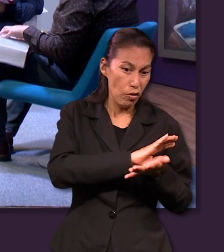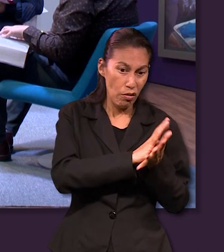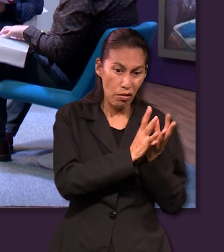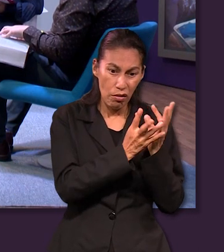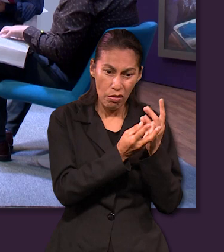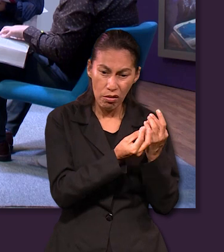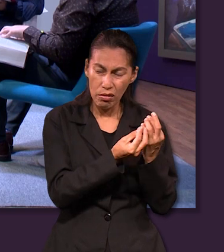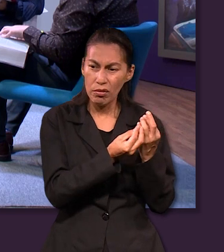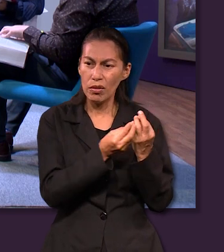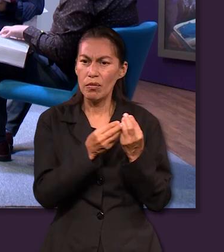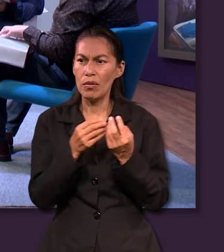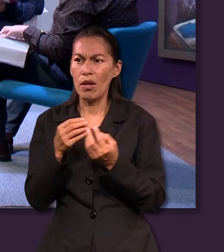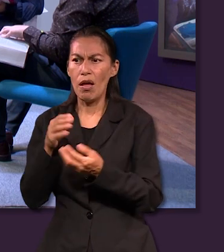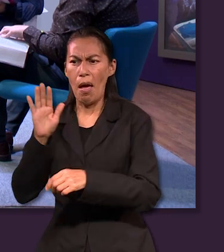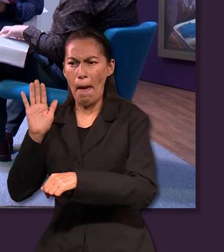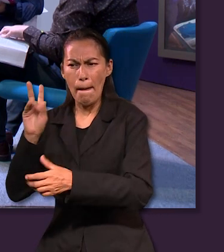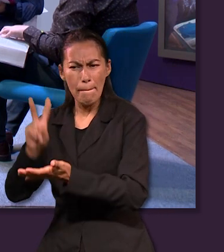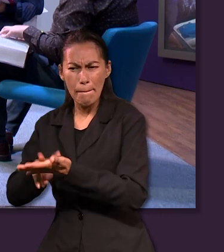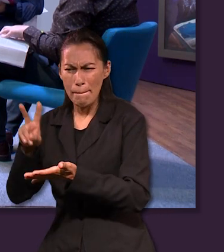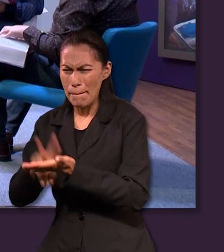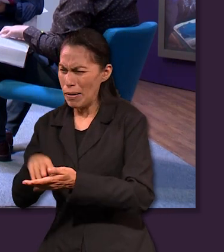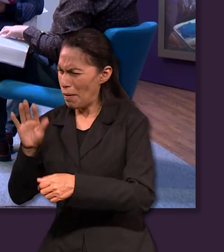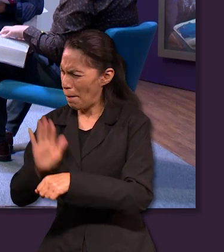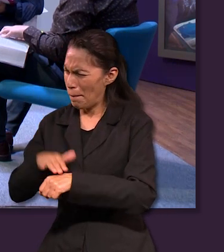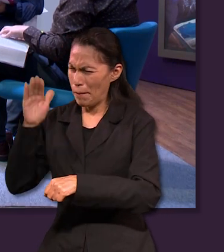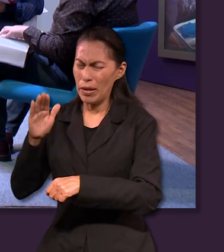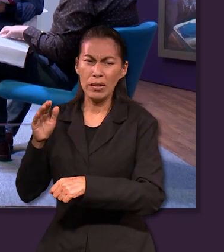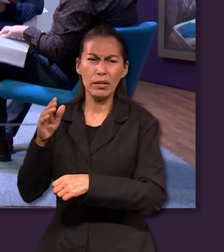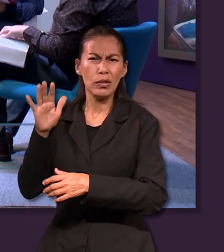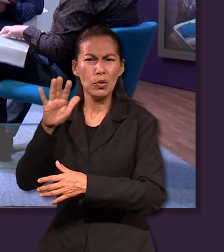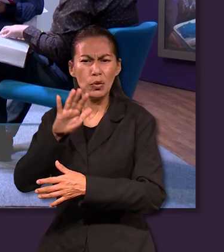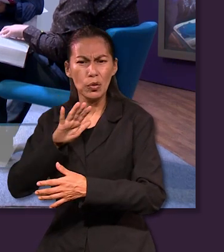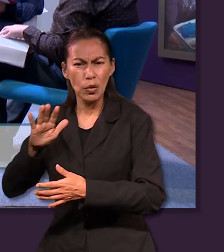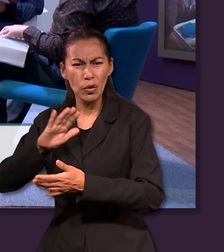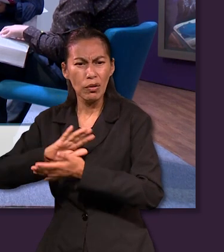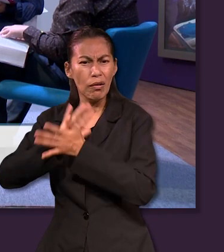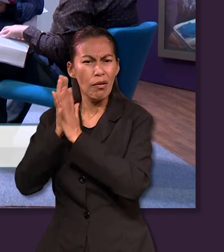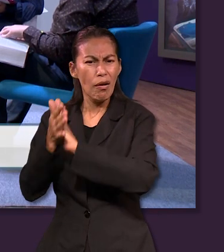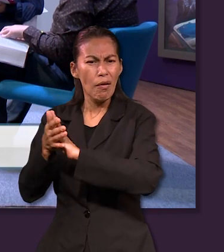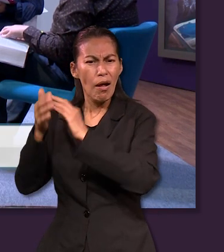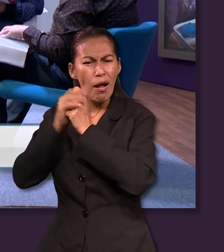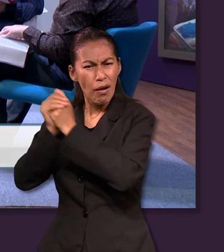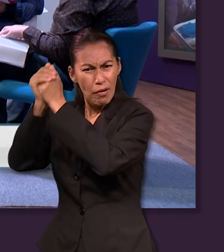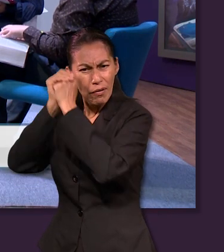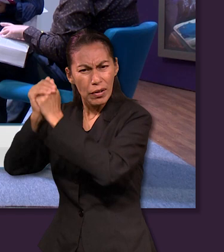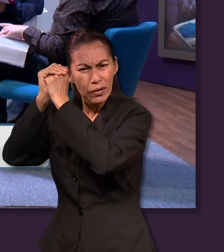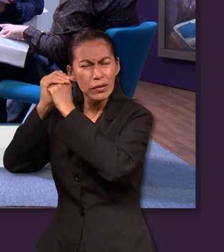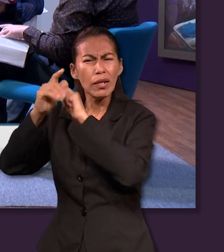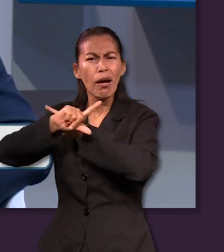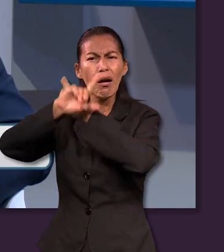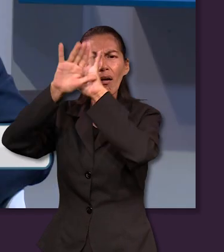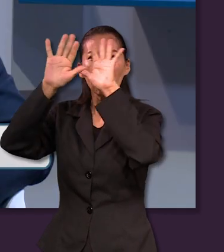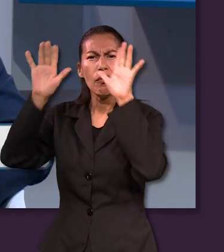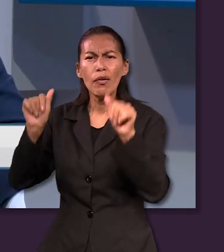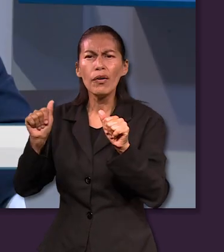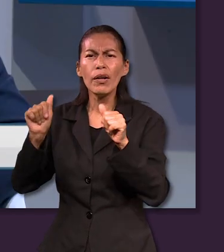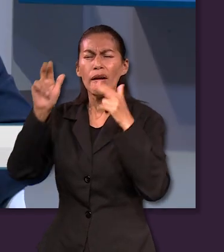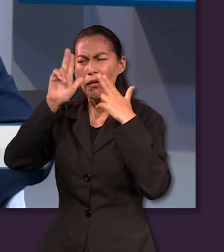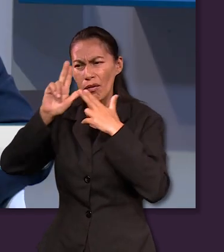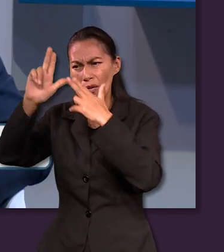el cual aunque padecedero se prueba con fuego sea hallada en alabanza gloria y honra cuando se ha